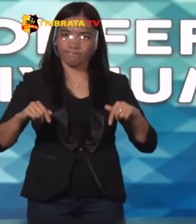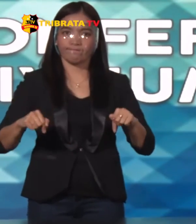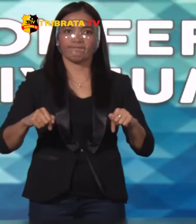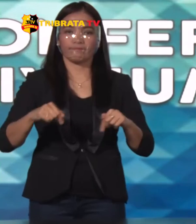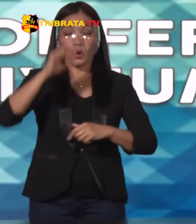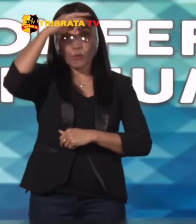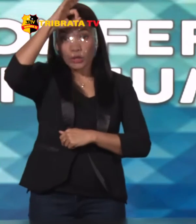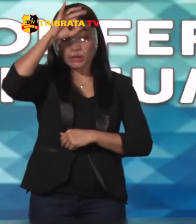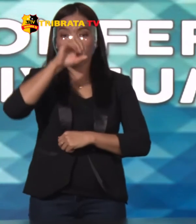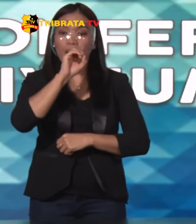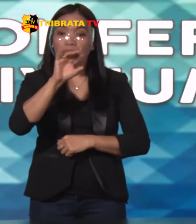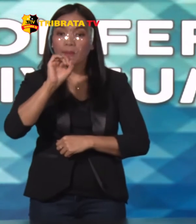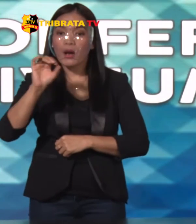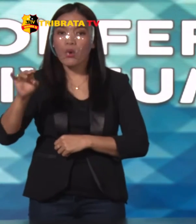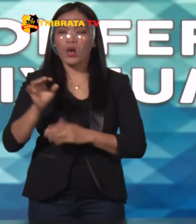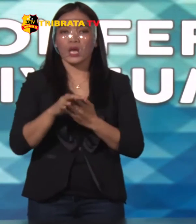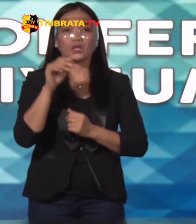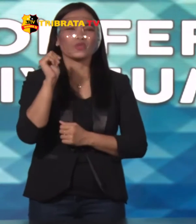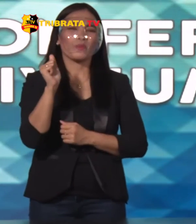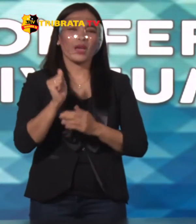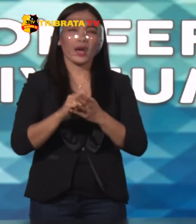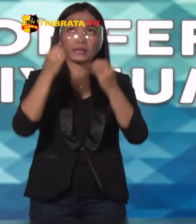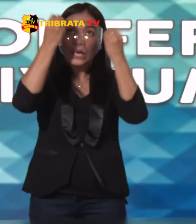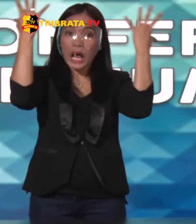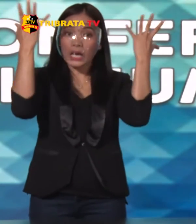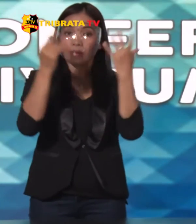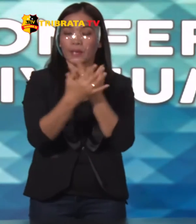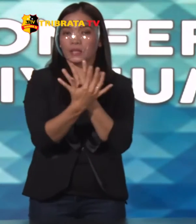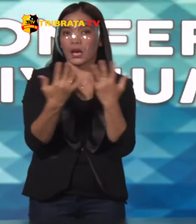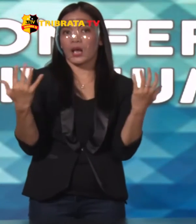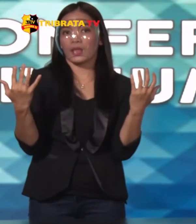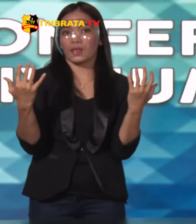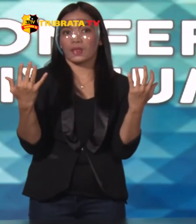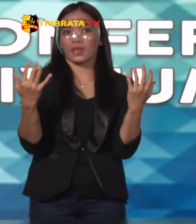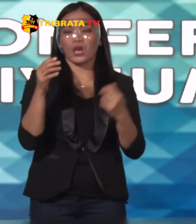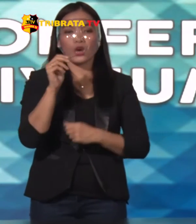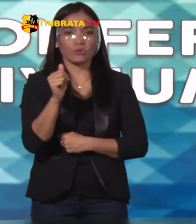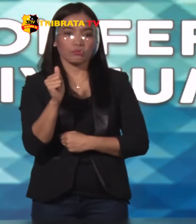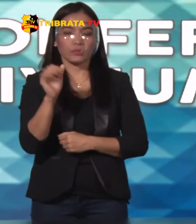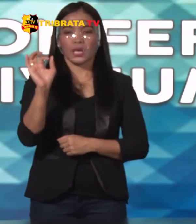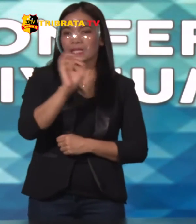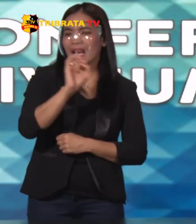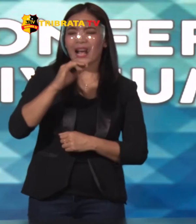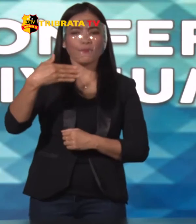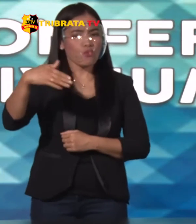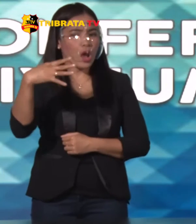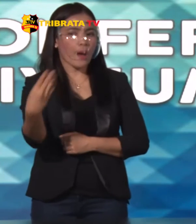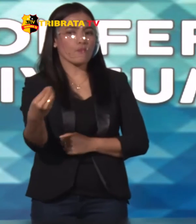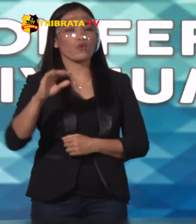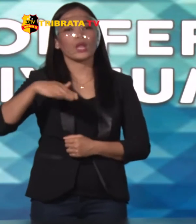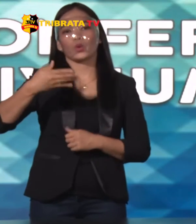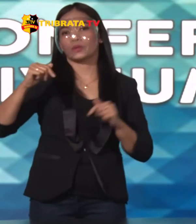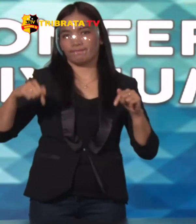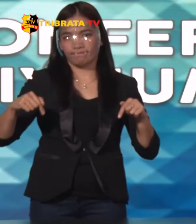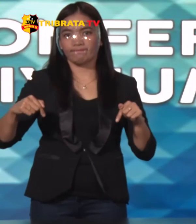Poli menghibau Kesadaran dari masyarakat Untuk tidak melaksanakan mudik pada tahun